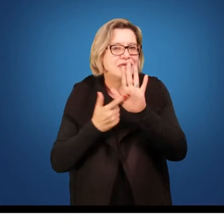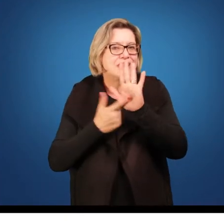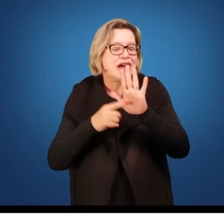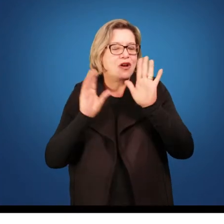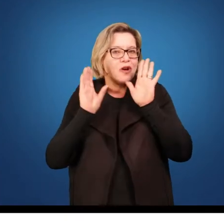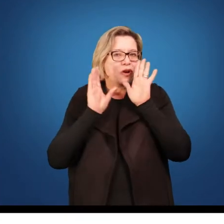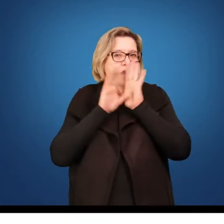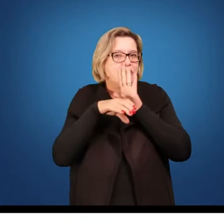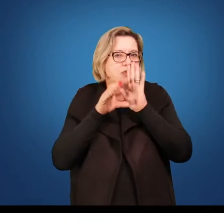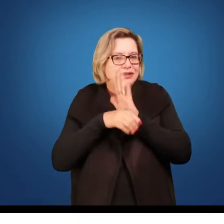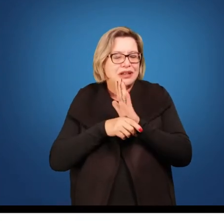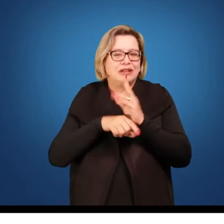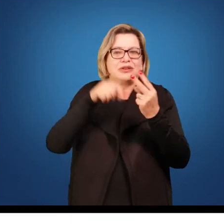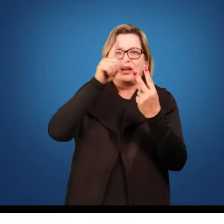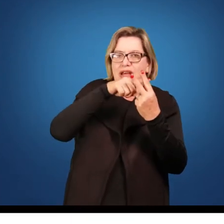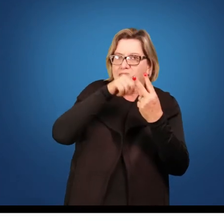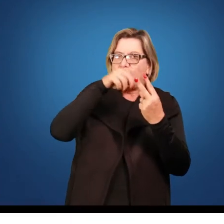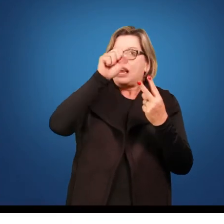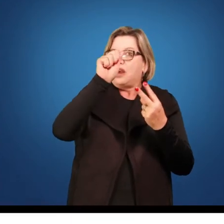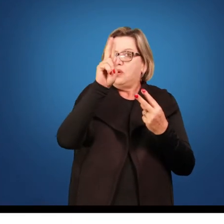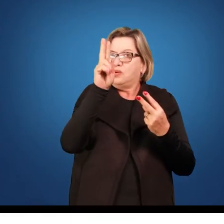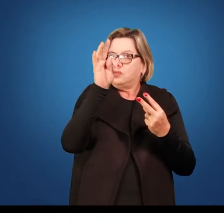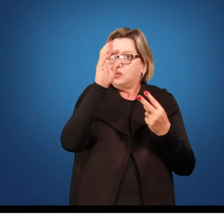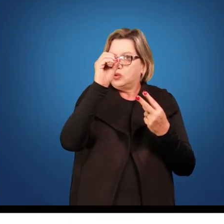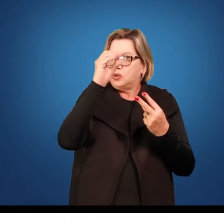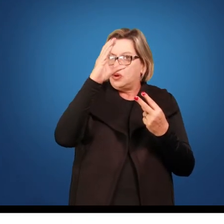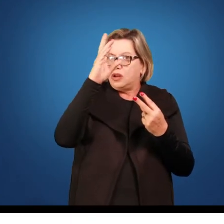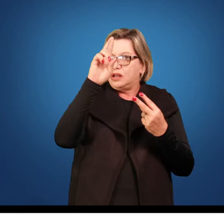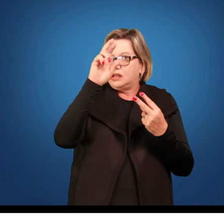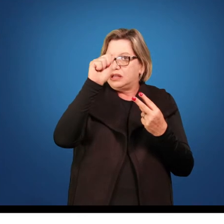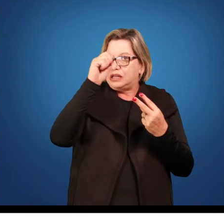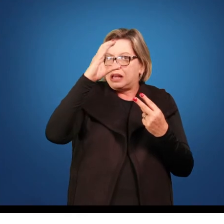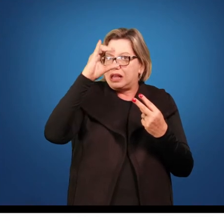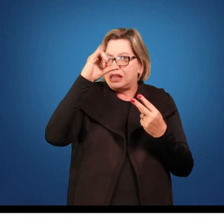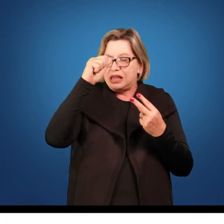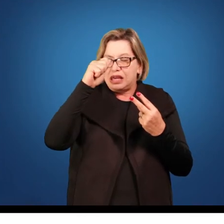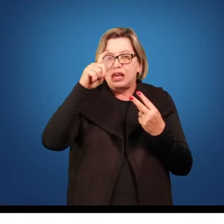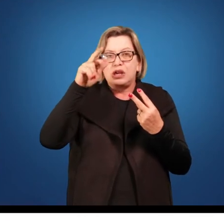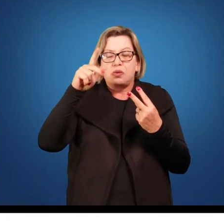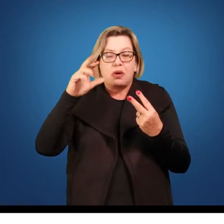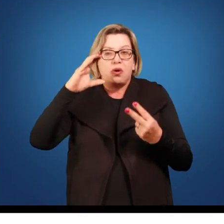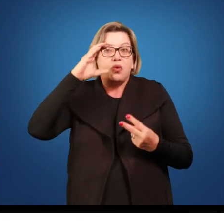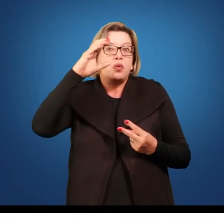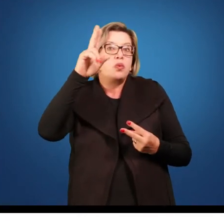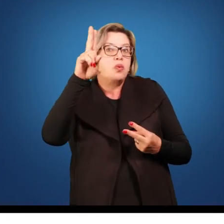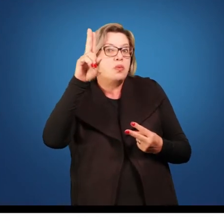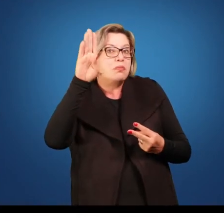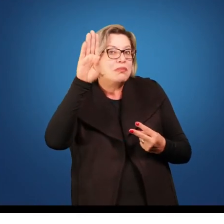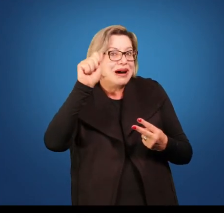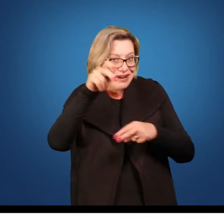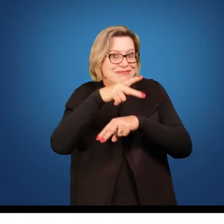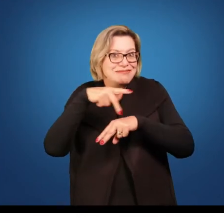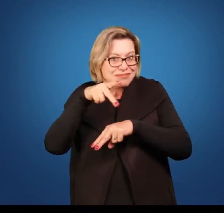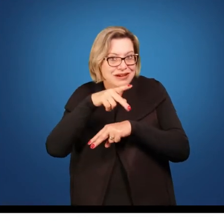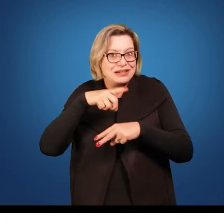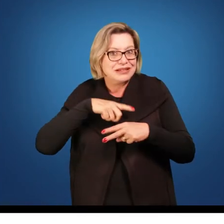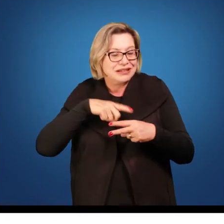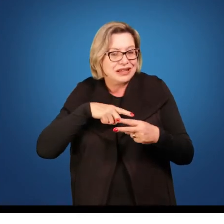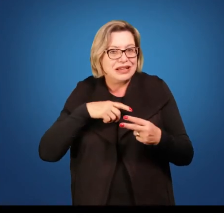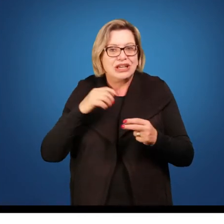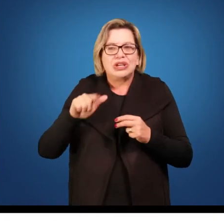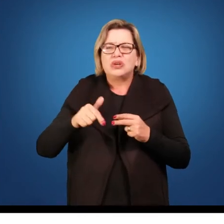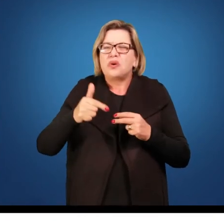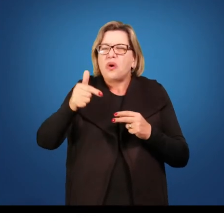entre regime autocrático, que ainda existe. Cuba ainda é uma experiência. Há quem diga sobre Venezuela